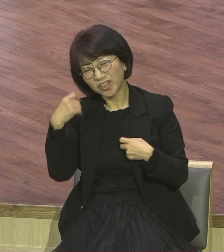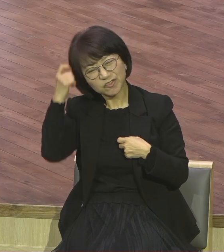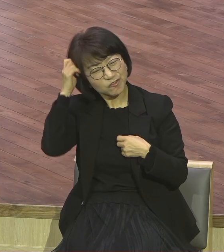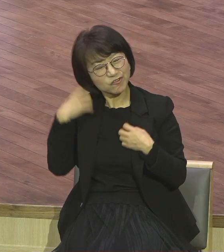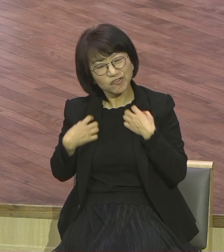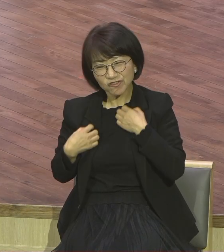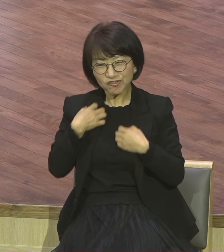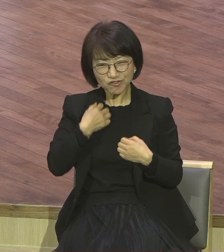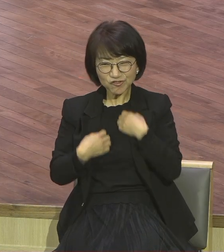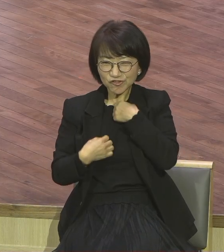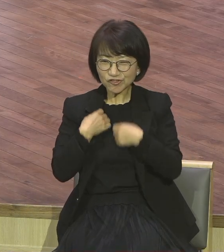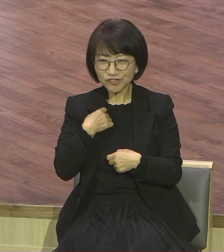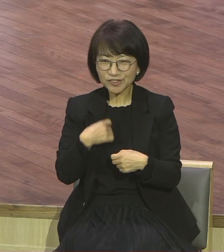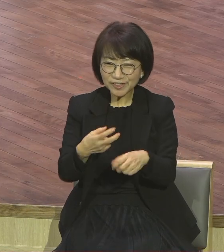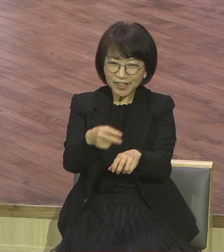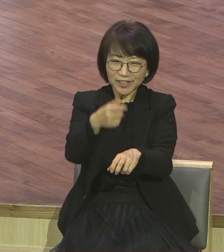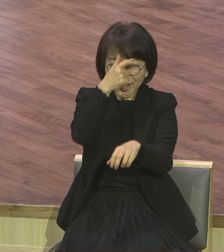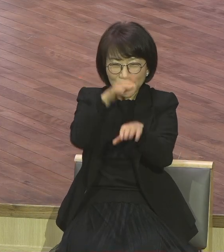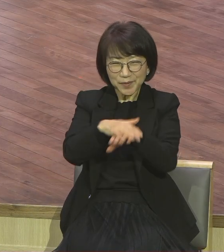앉아서 그냥 털면 되니까 그냥